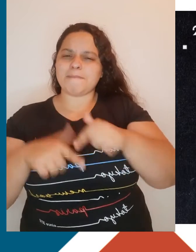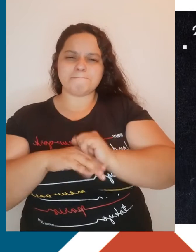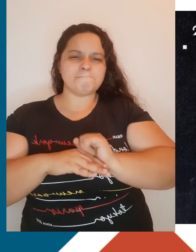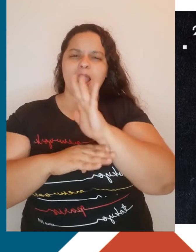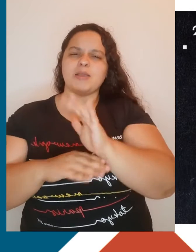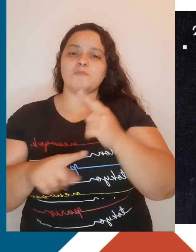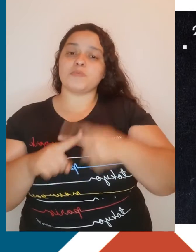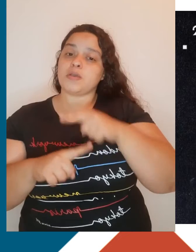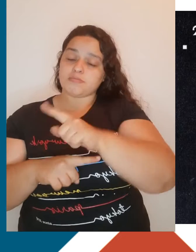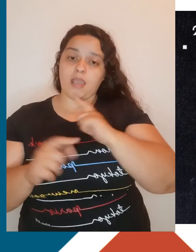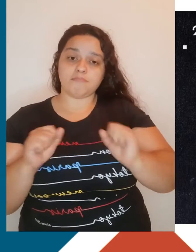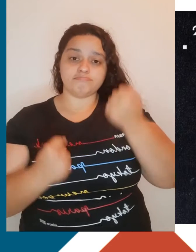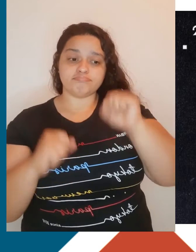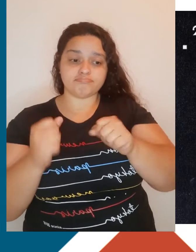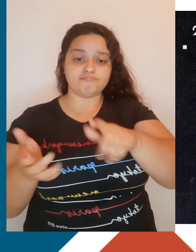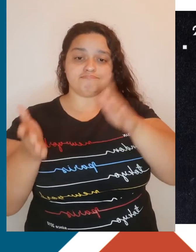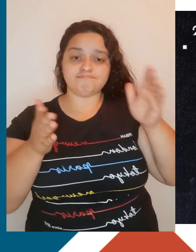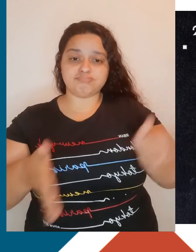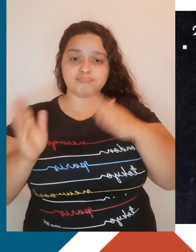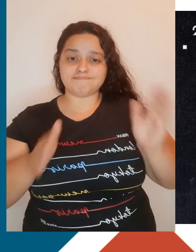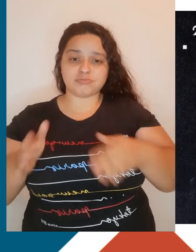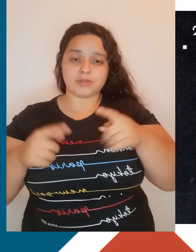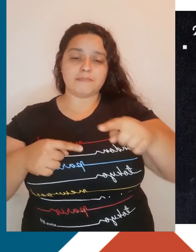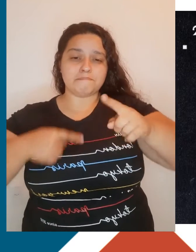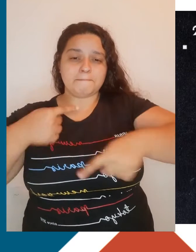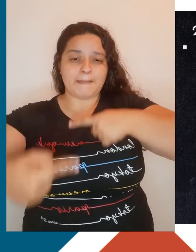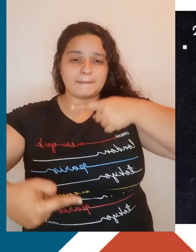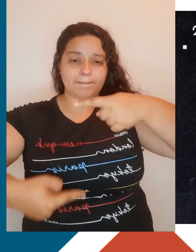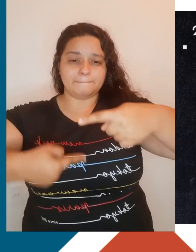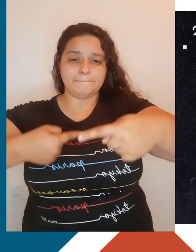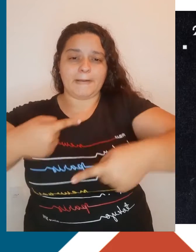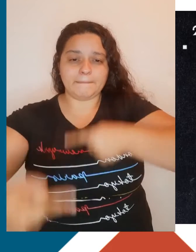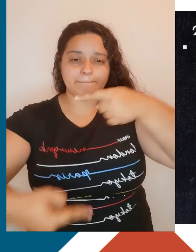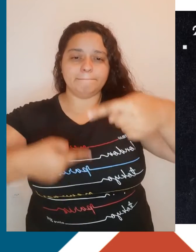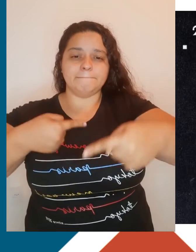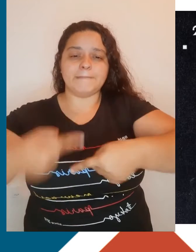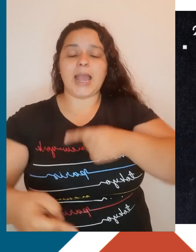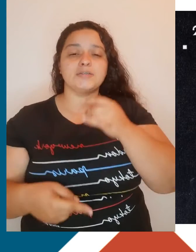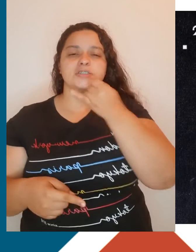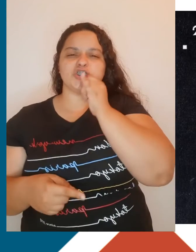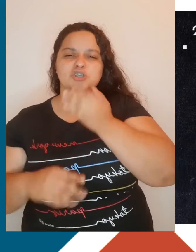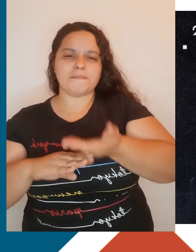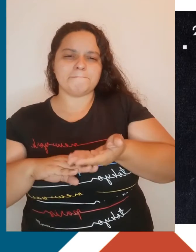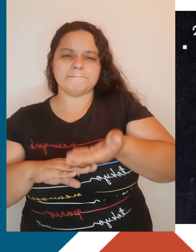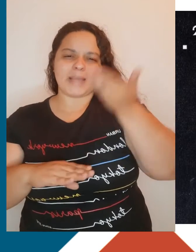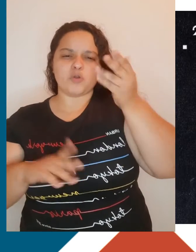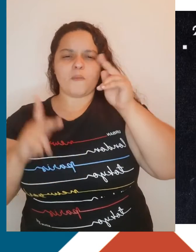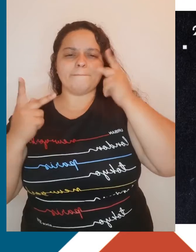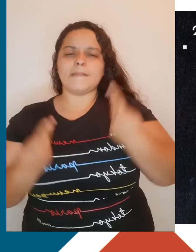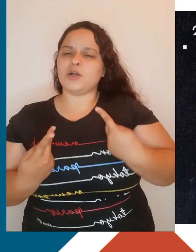produção que resultava disso. A máquina-vapor produziu uma quantidade de energia muito superior à energia humana. Logo, ela se